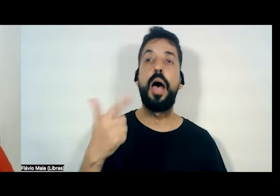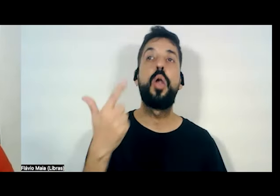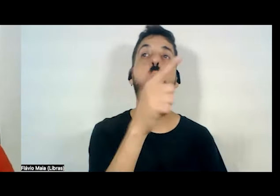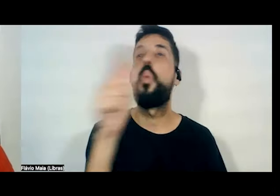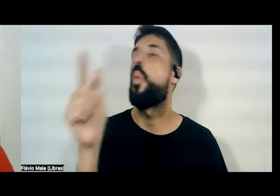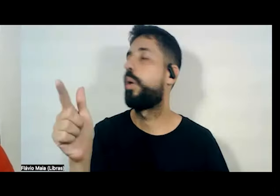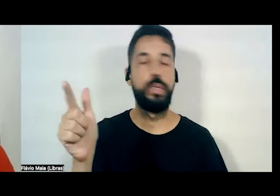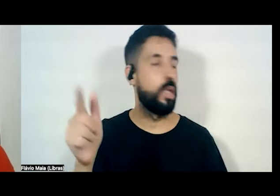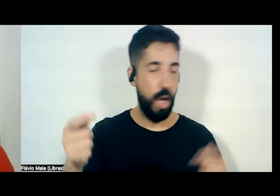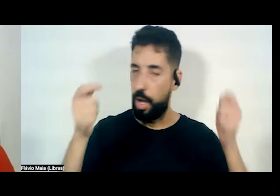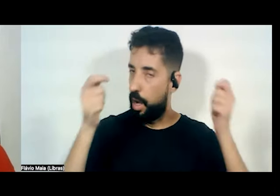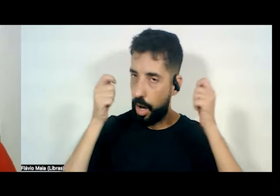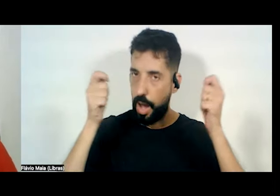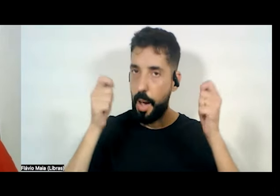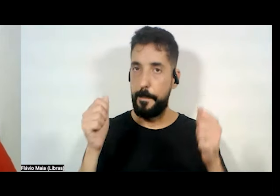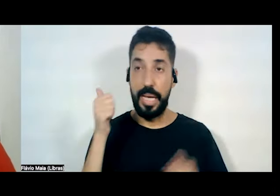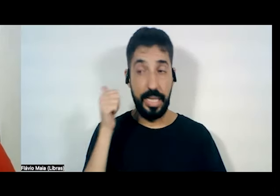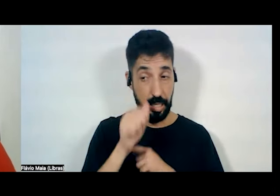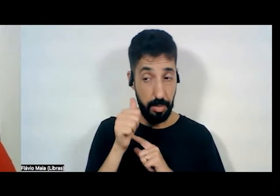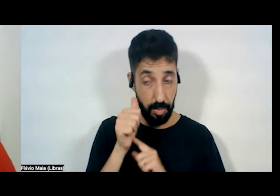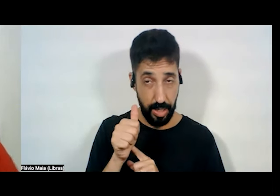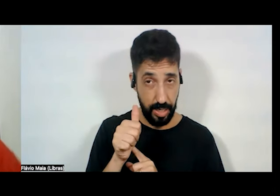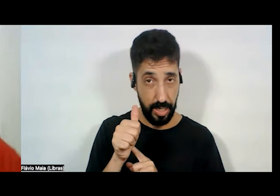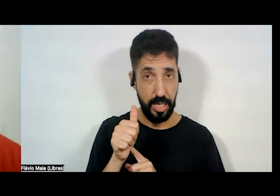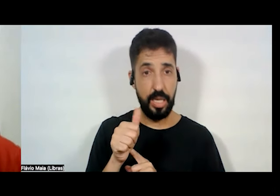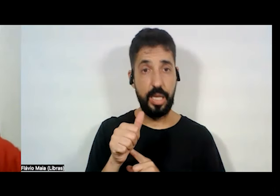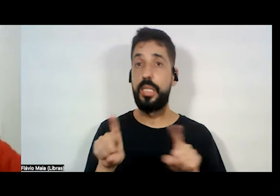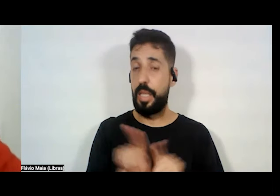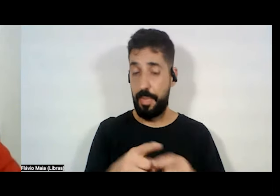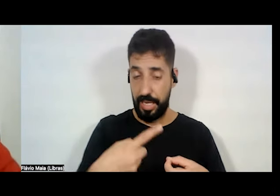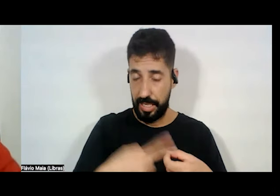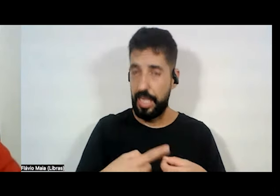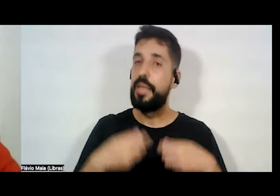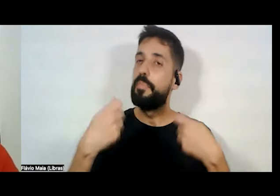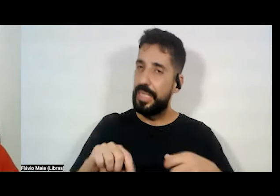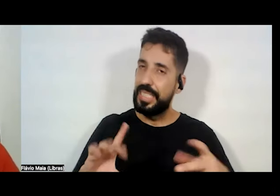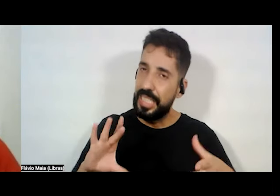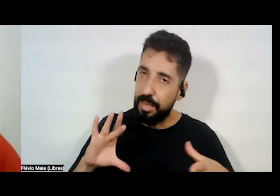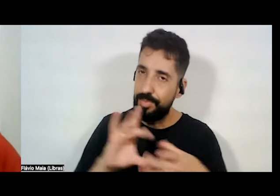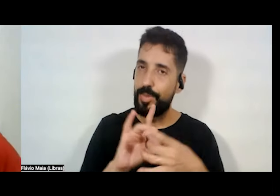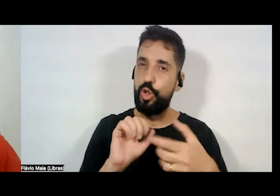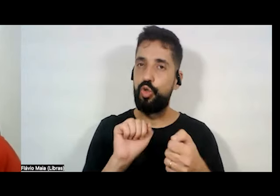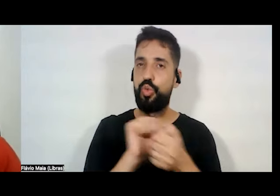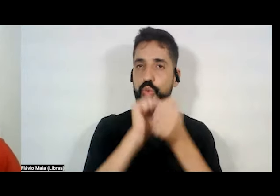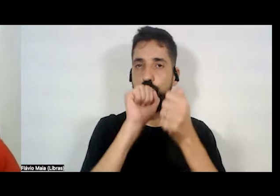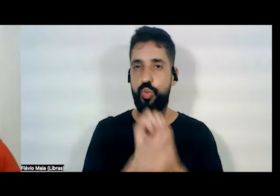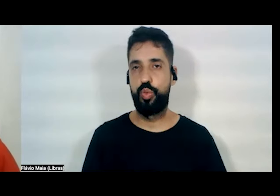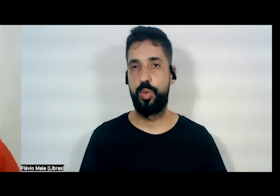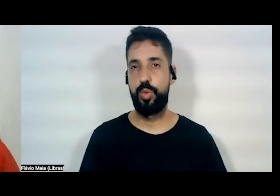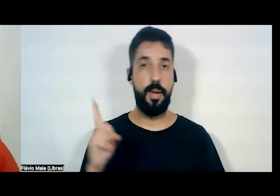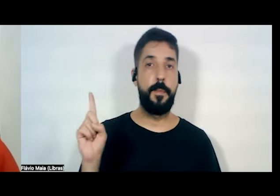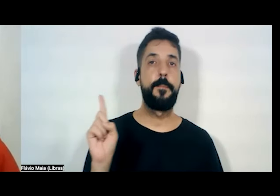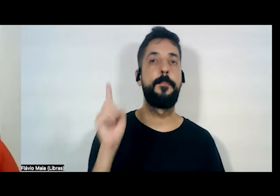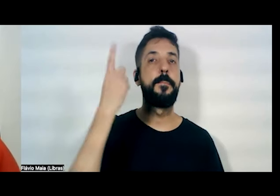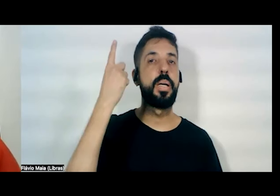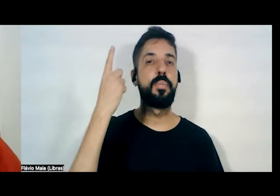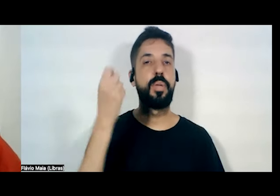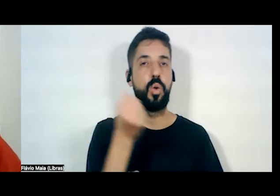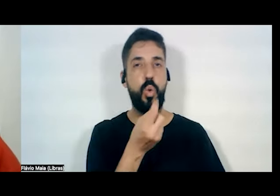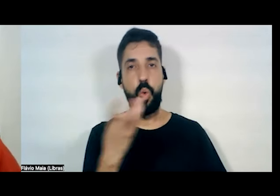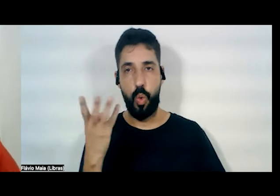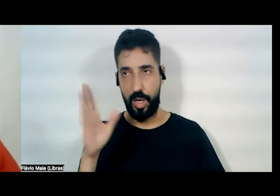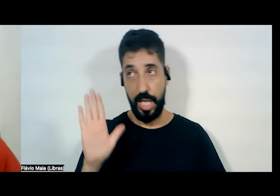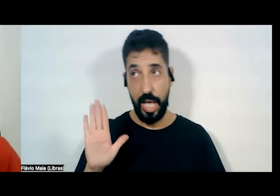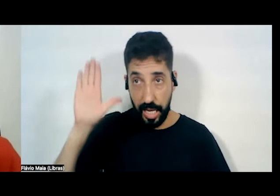campanha com as mulheres e com as cidades tem que ser junto. Primeira questão que as candidaturas nossas têm que ter é